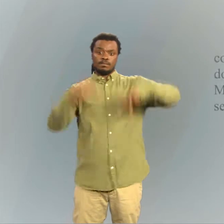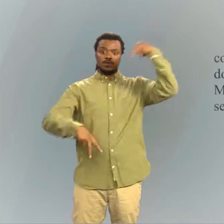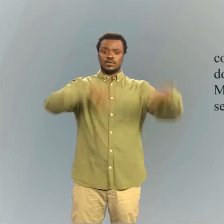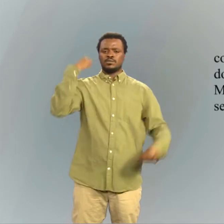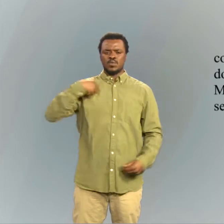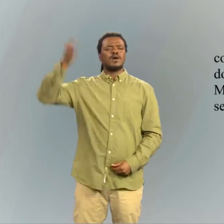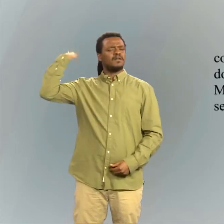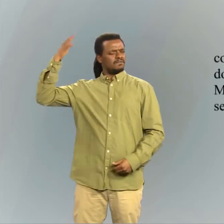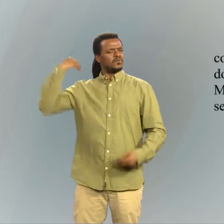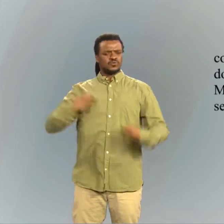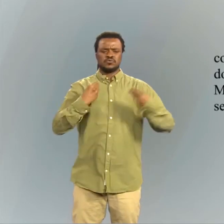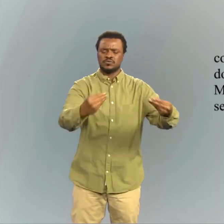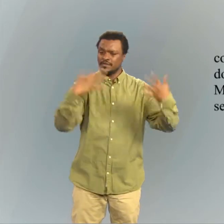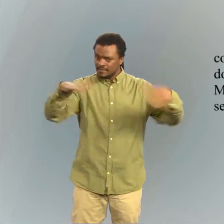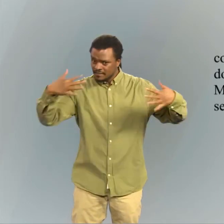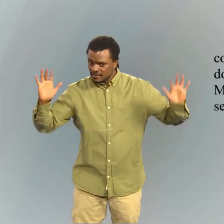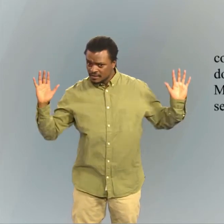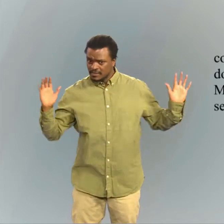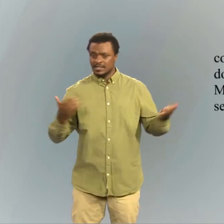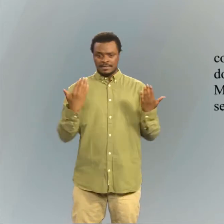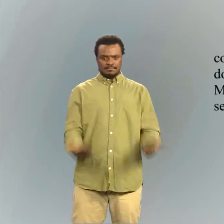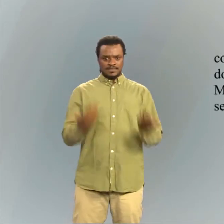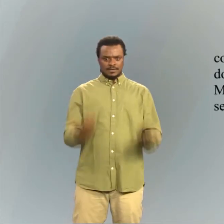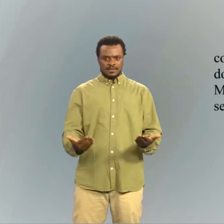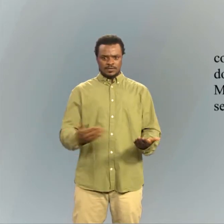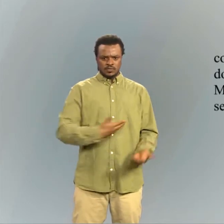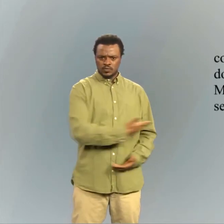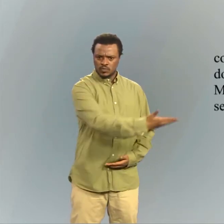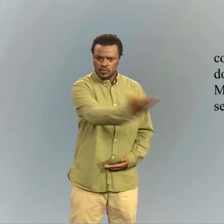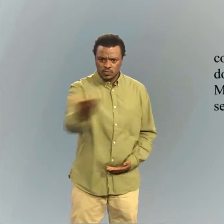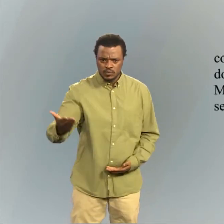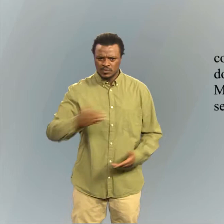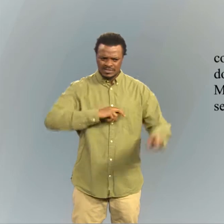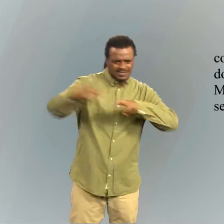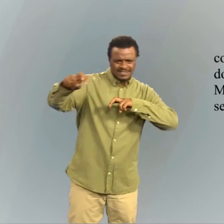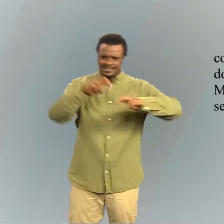Comme je vous avais déjà donné les plantes, maintenant, tout ce qui se déplace et qui est vivant